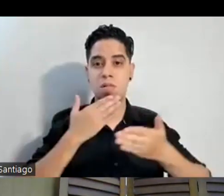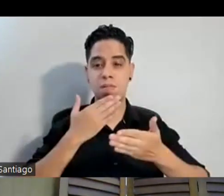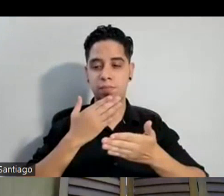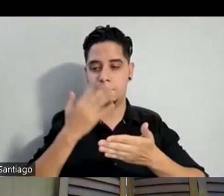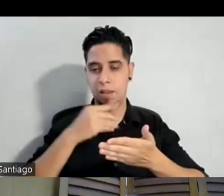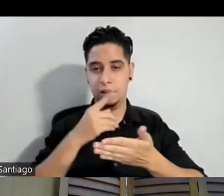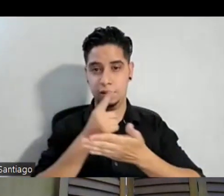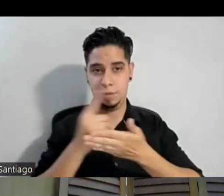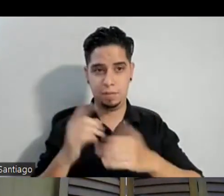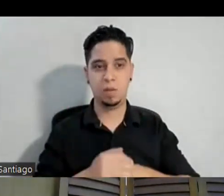nos cuida